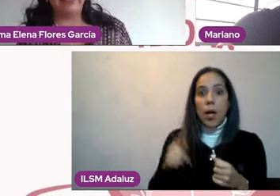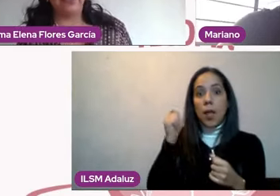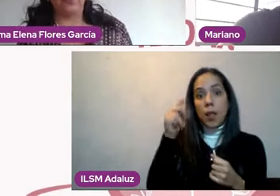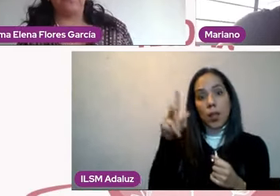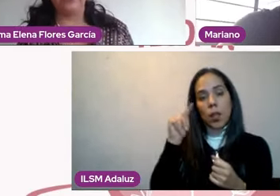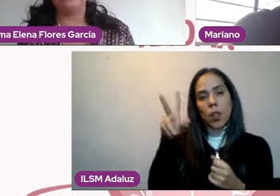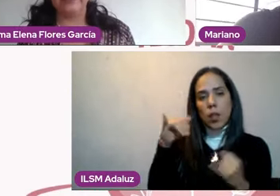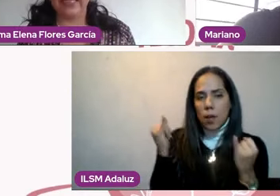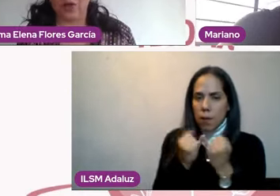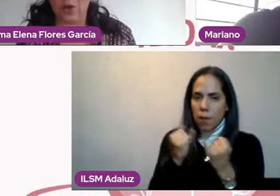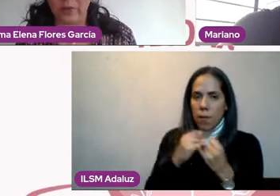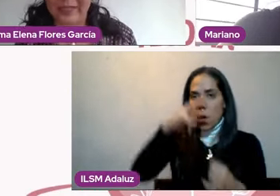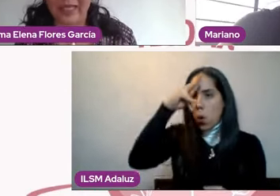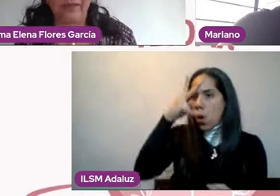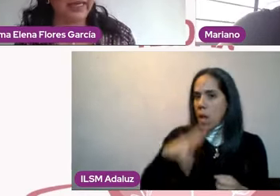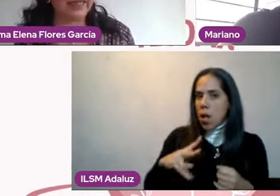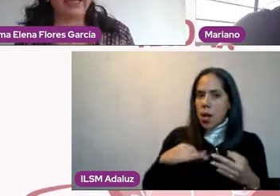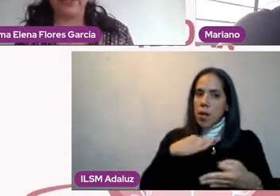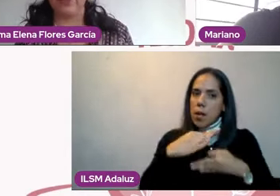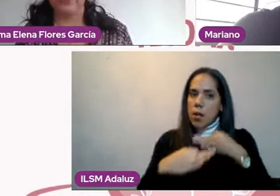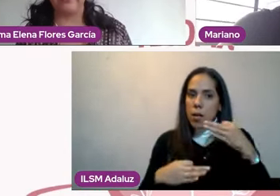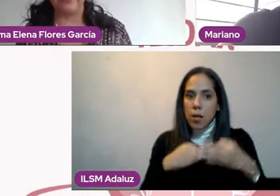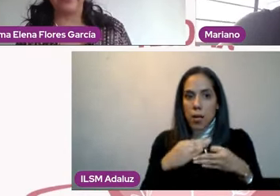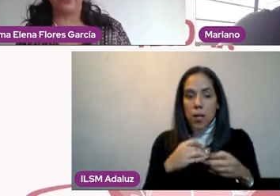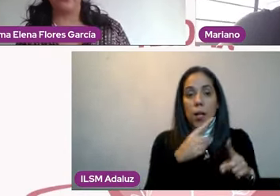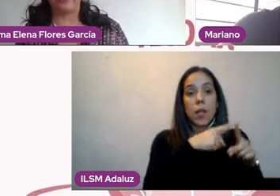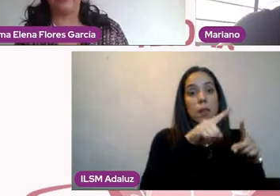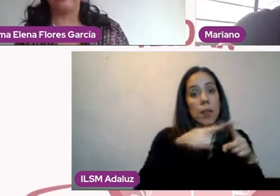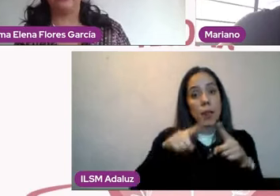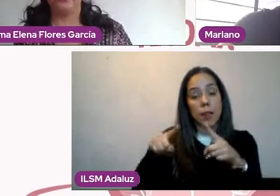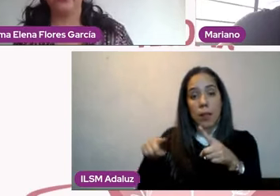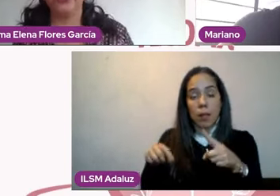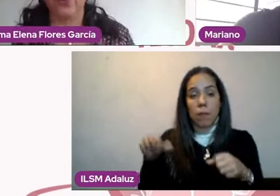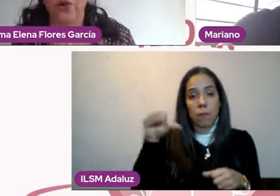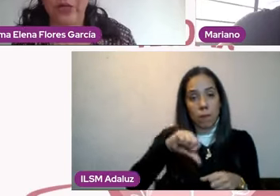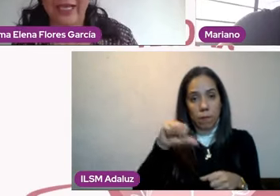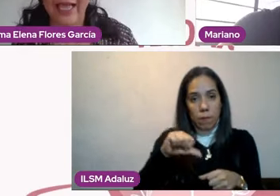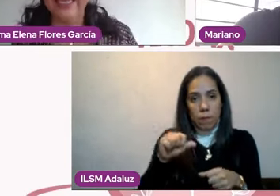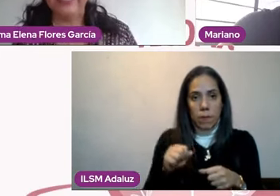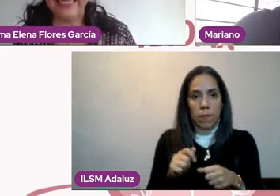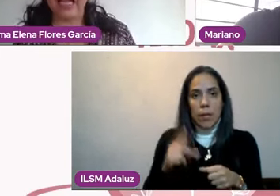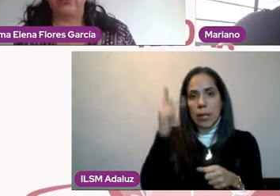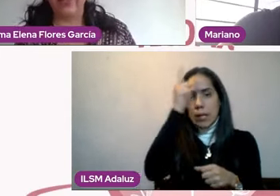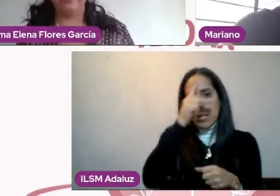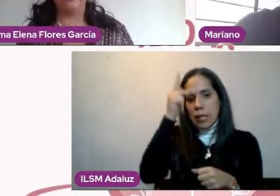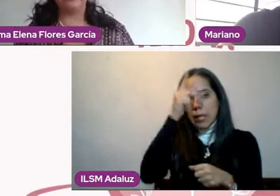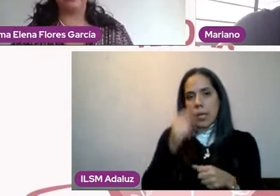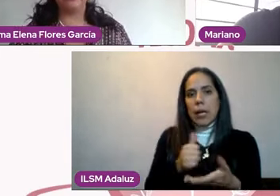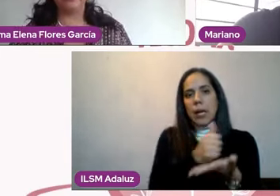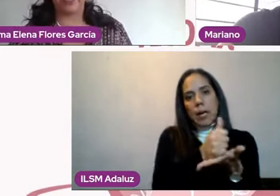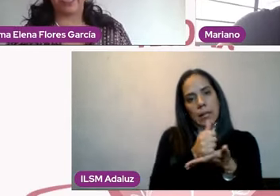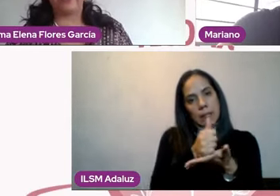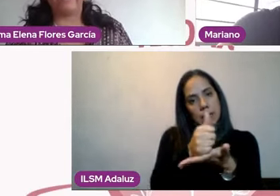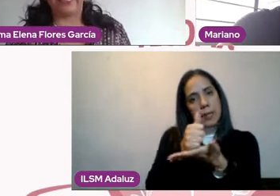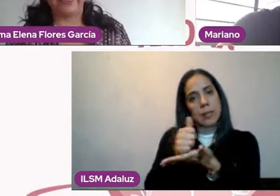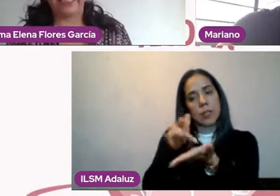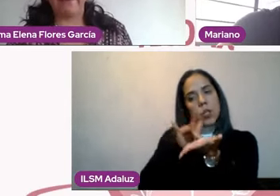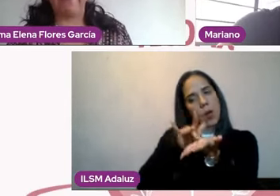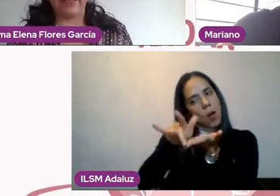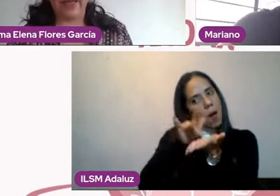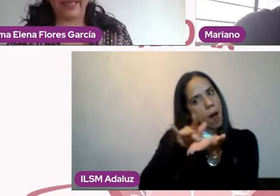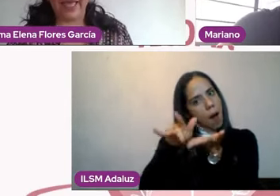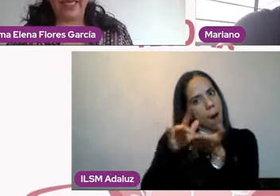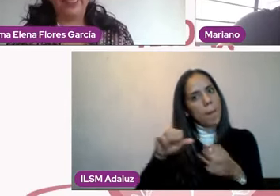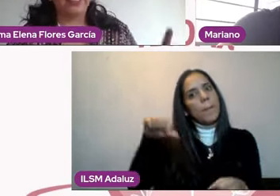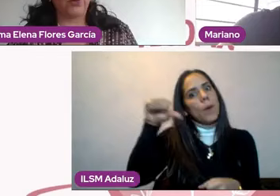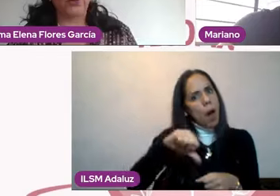También ha sido conferencista y columnista en diferentes medios dedicados a la atención psicológica y actualmente se dedica a la práctica